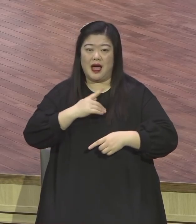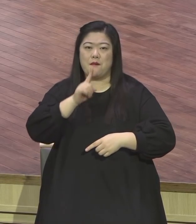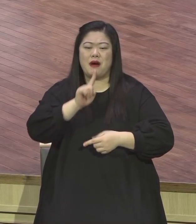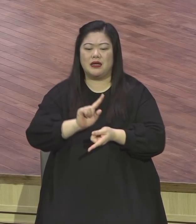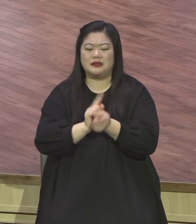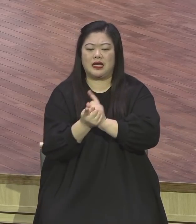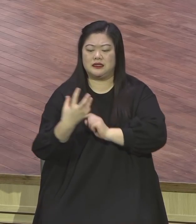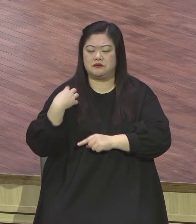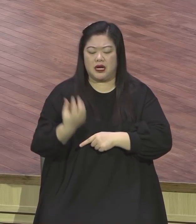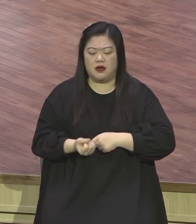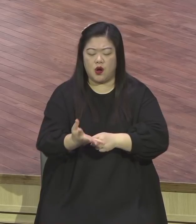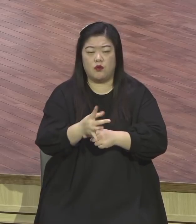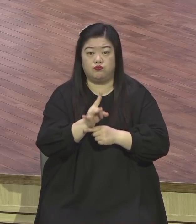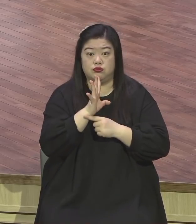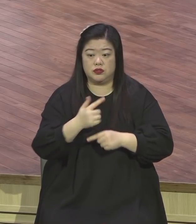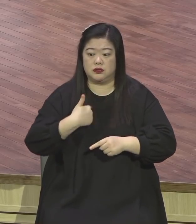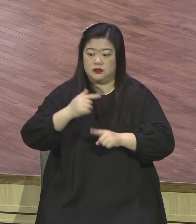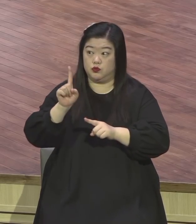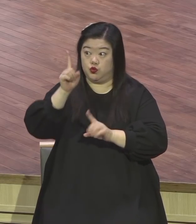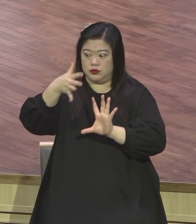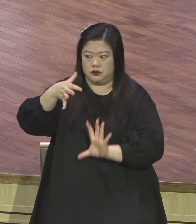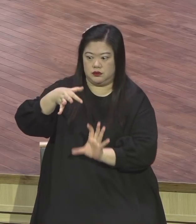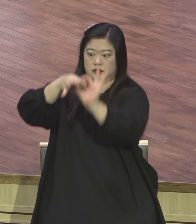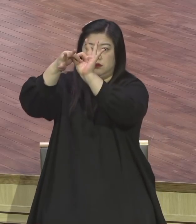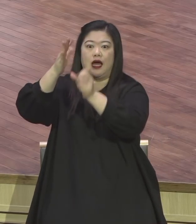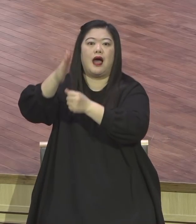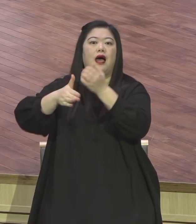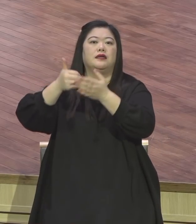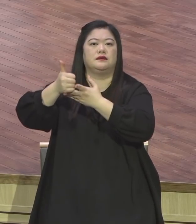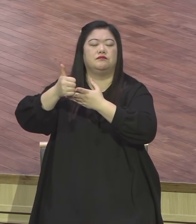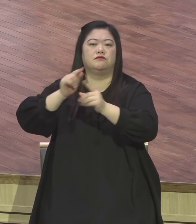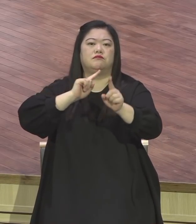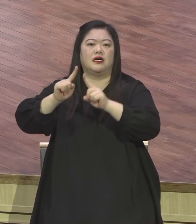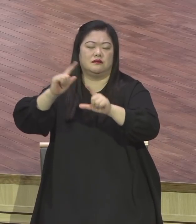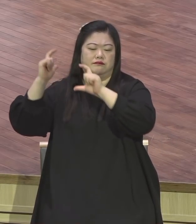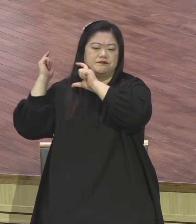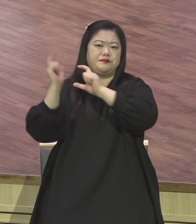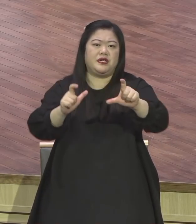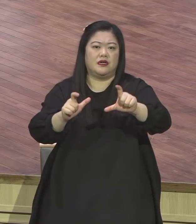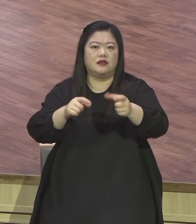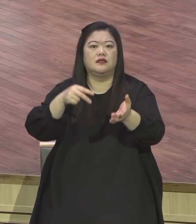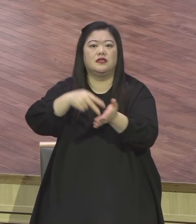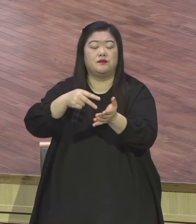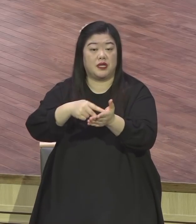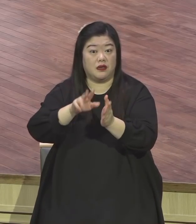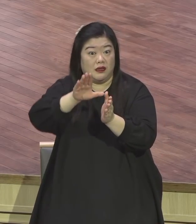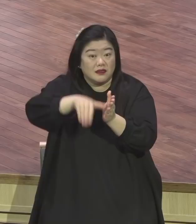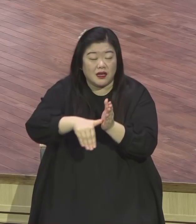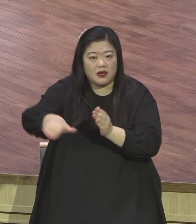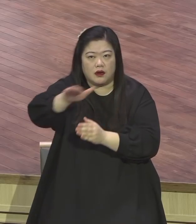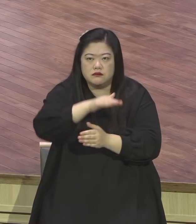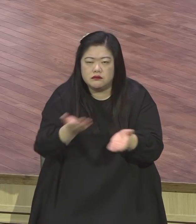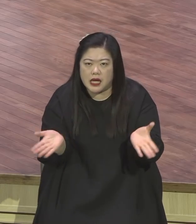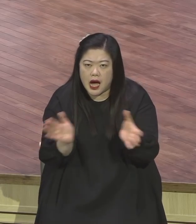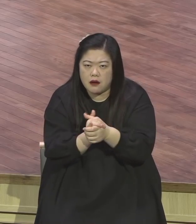영적 자세가 바로 백배의 결실을 맺는 플랫폼이다 영경전화 성도는 2021년